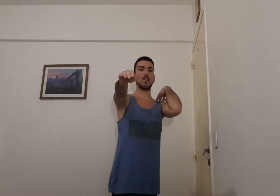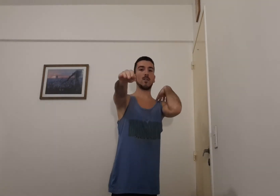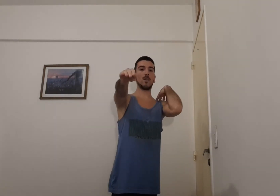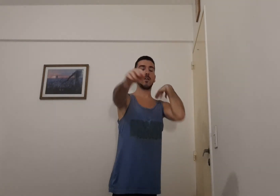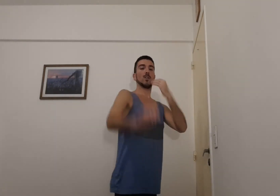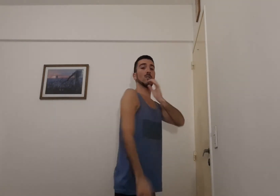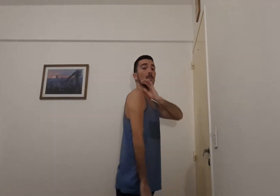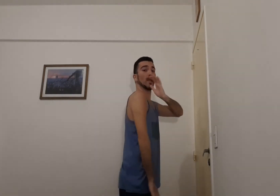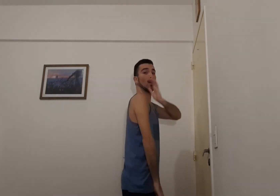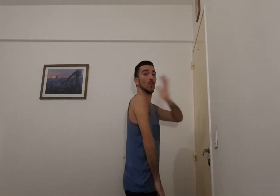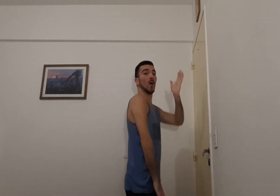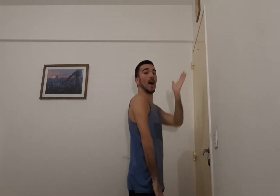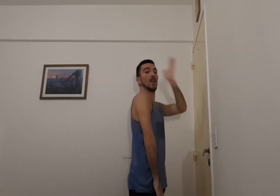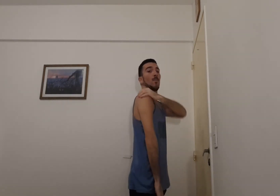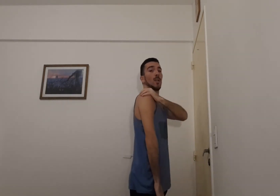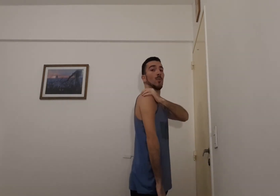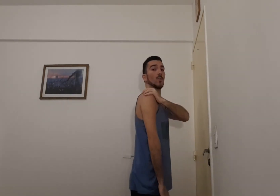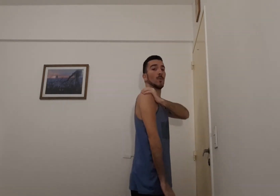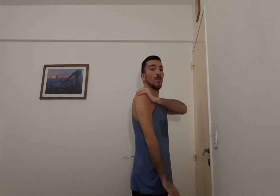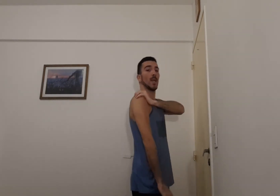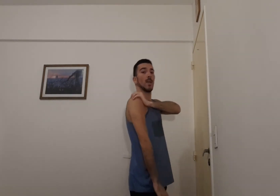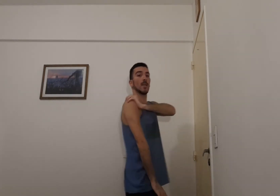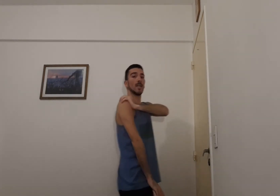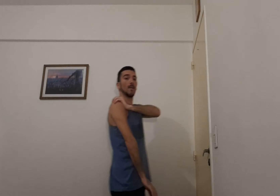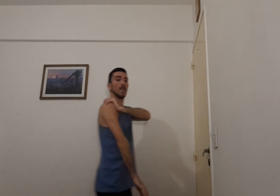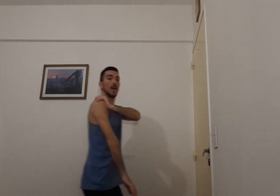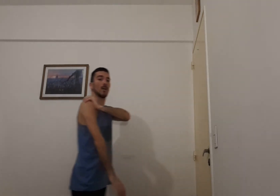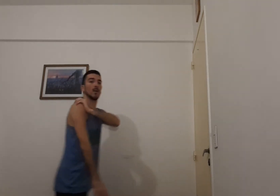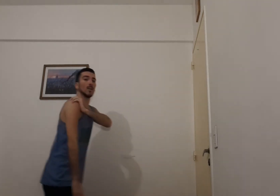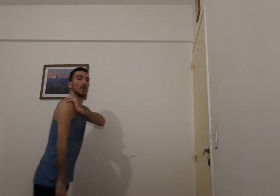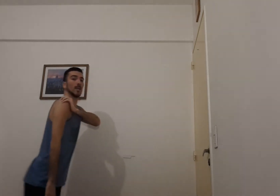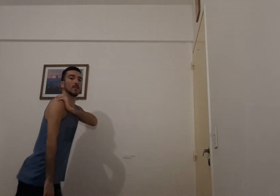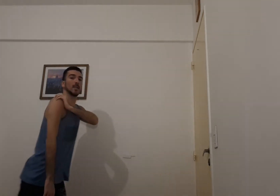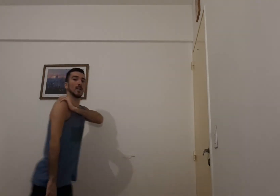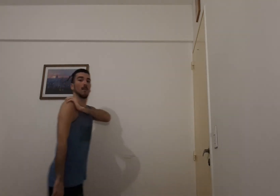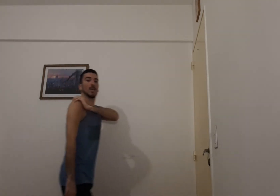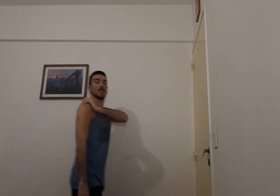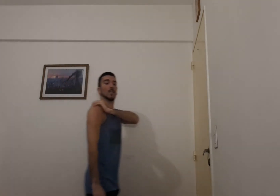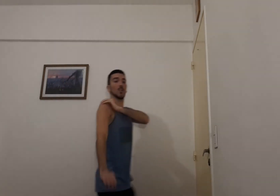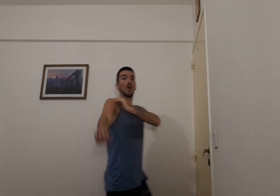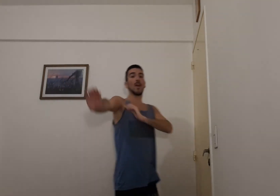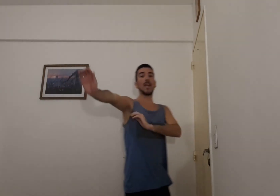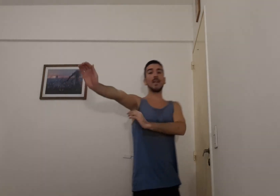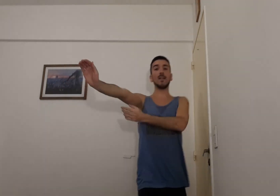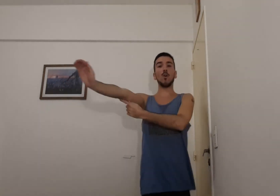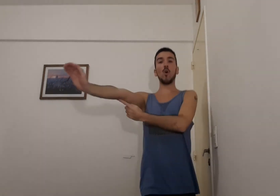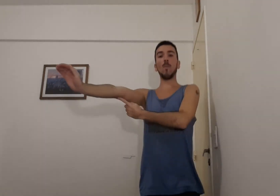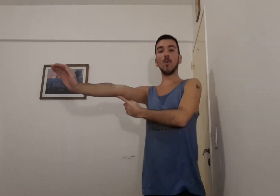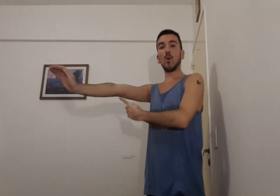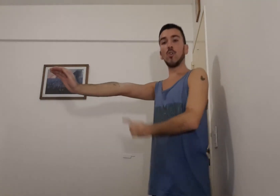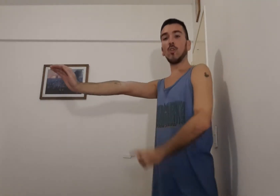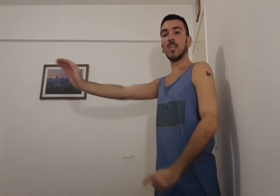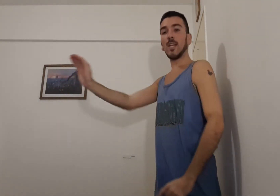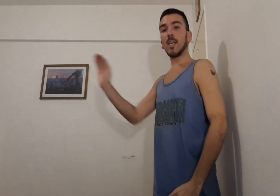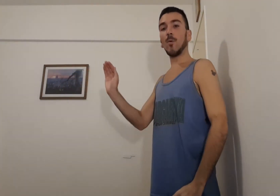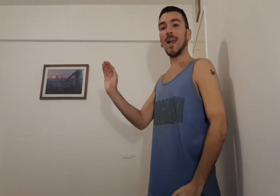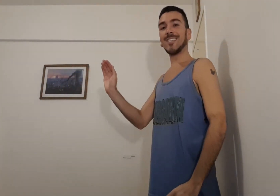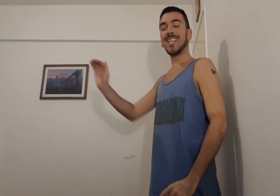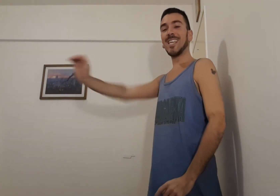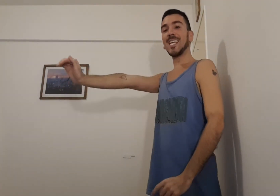¿sí? Solamente uno, A le pone el hombro sobre B y camina y B tiene que adaptarse a eso. El hombro no tiene que doblarse y